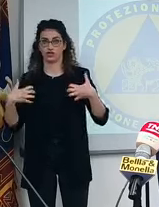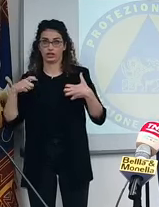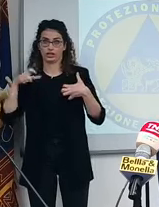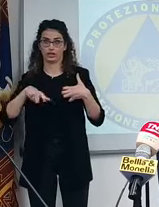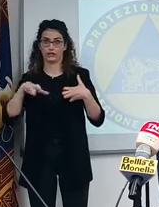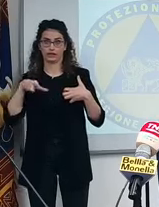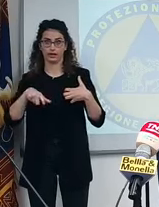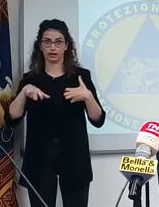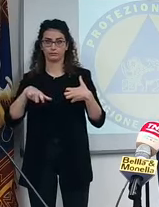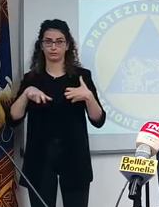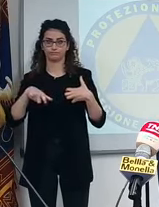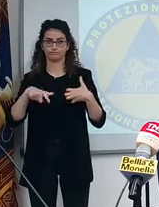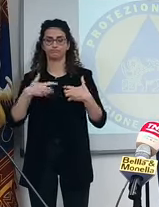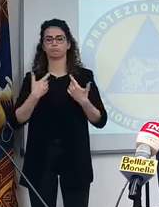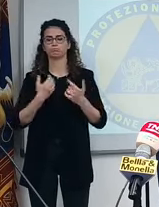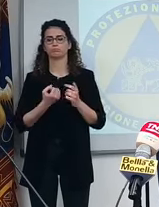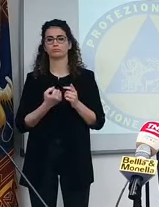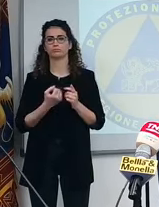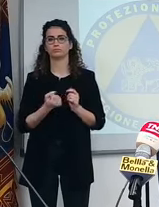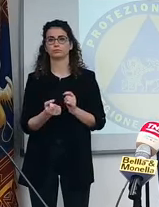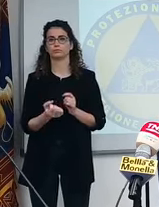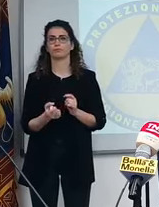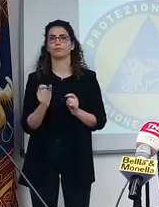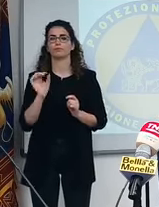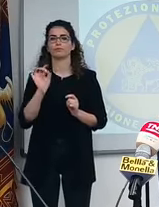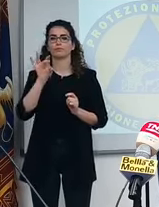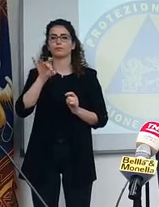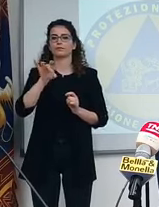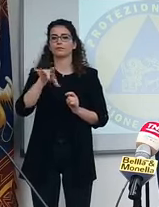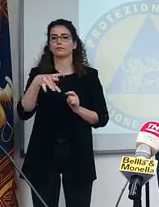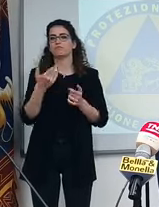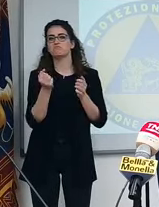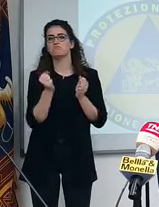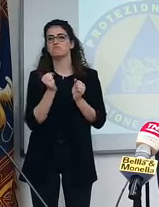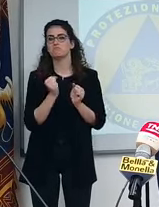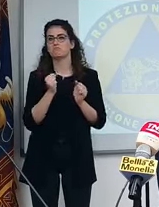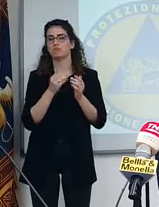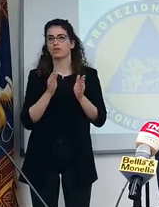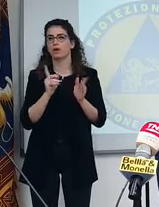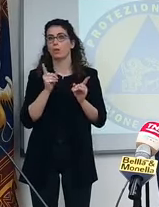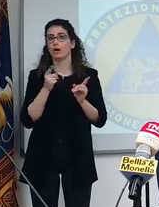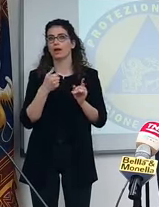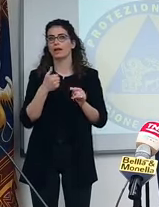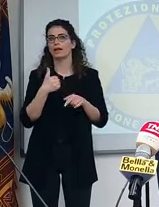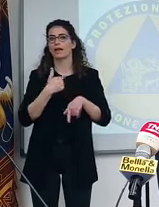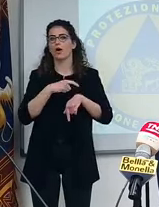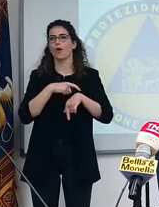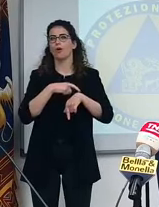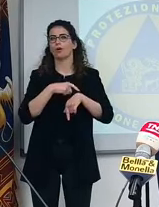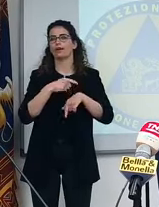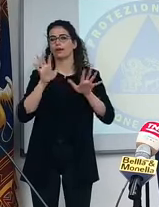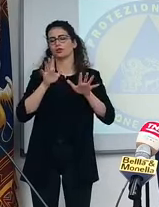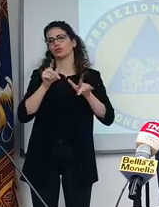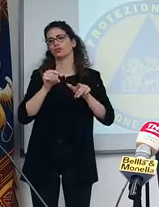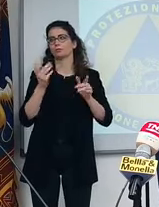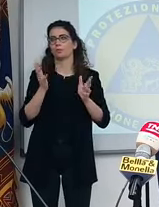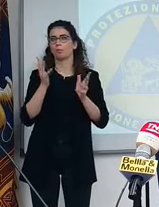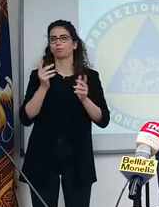Un segno di disponibilità sarebbe stato quello magari di innalzare un po' di più. Io spero che il Presidente del Consiglio possa